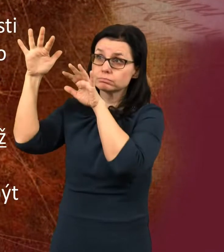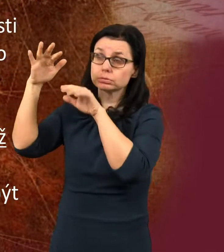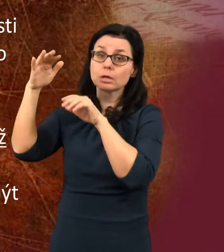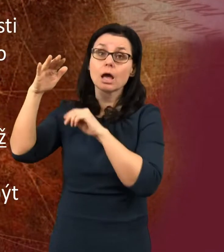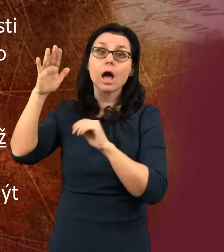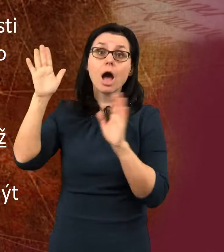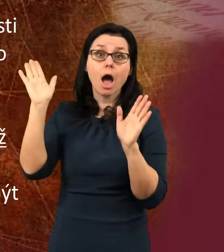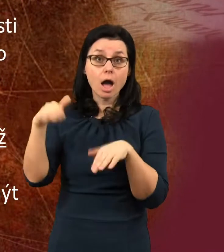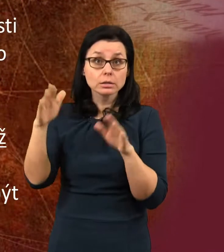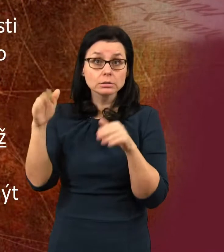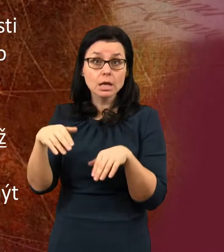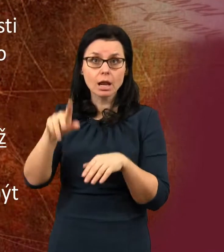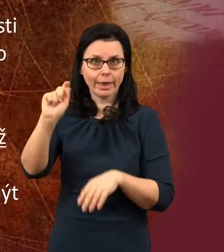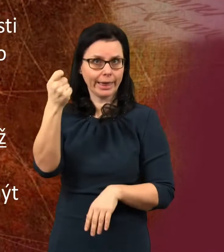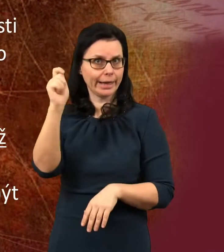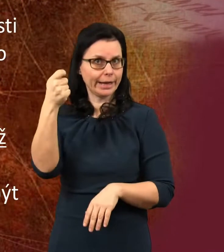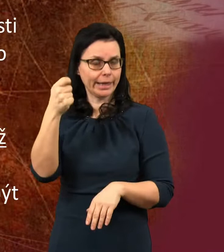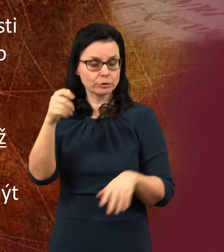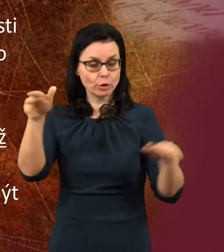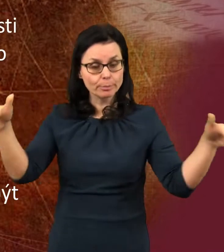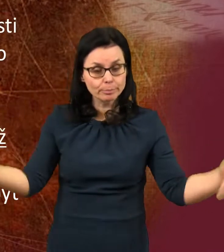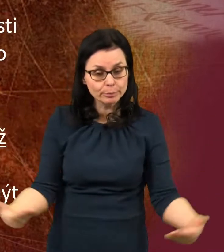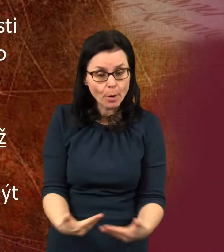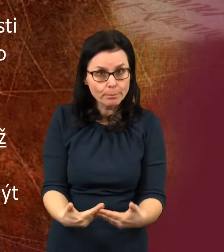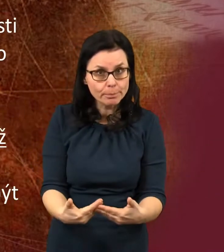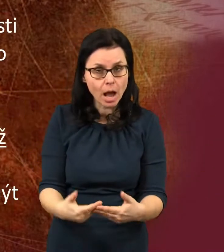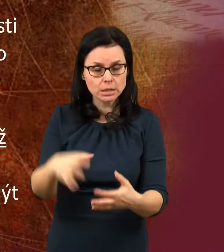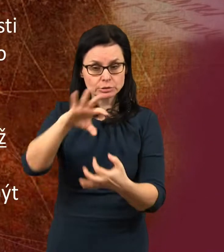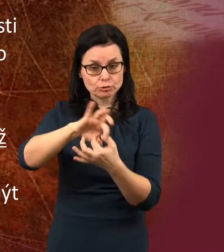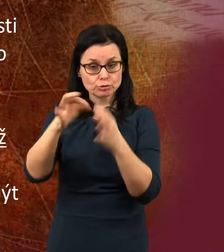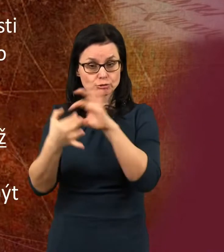ruce klíč od propasti a veliký řetěz.